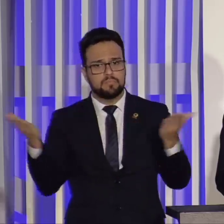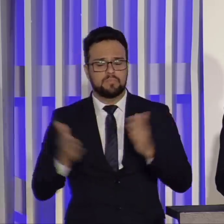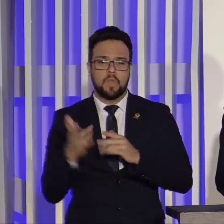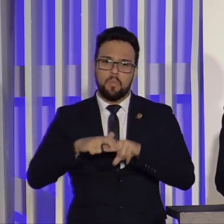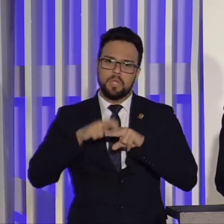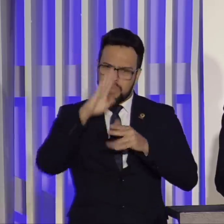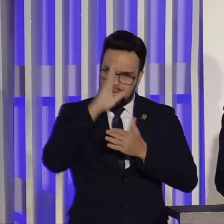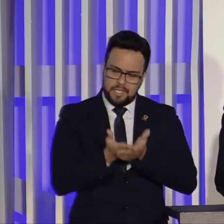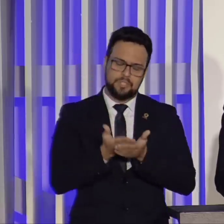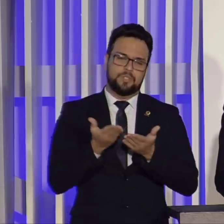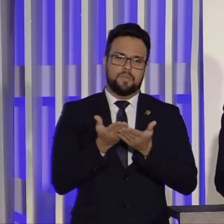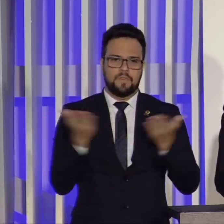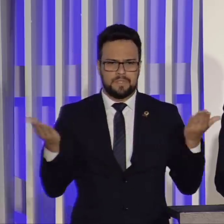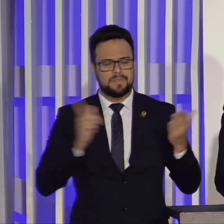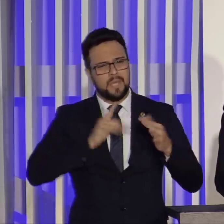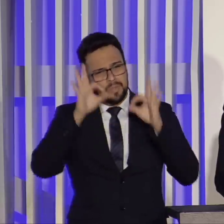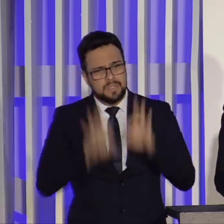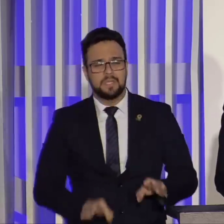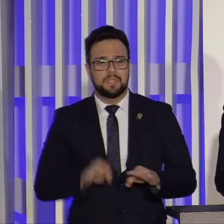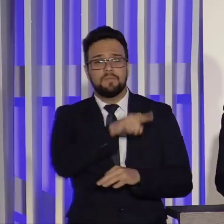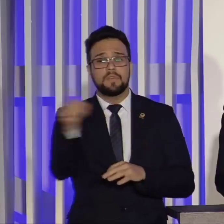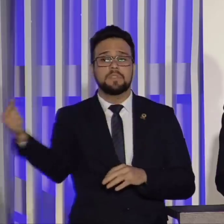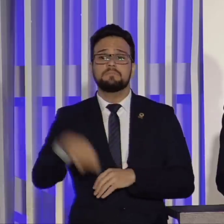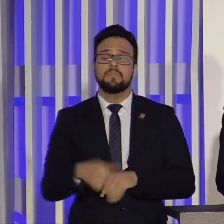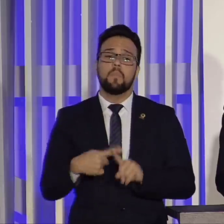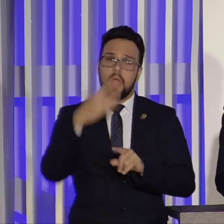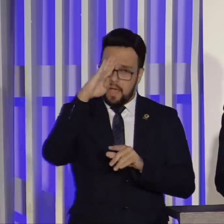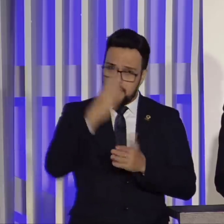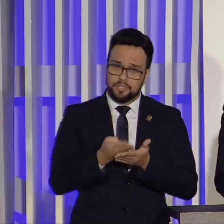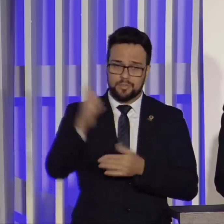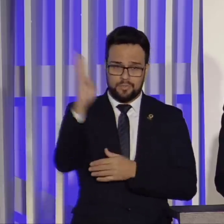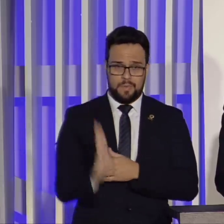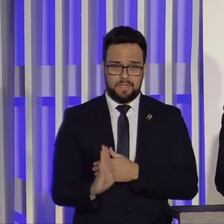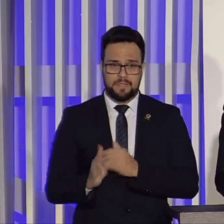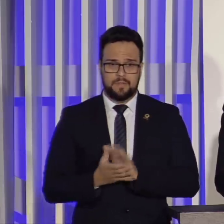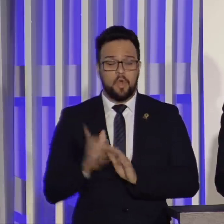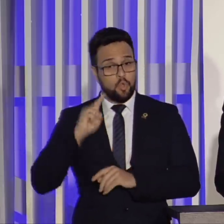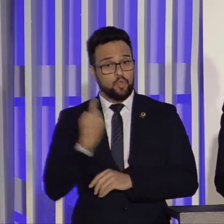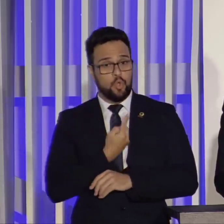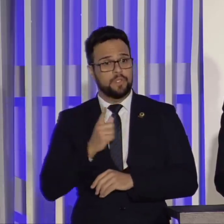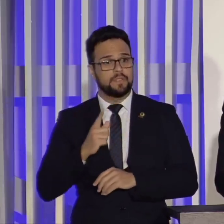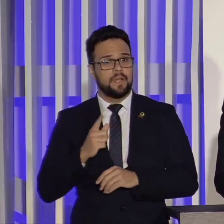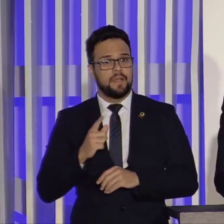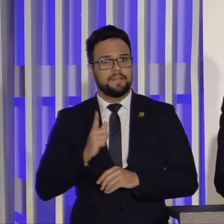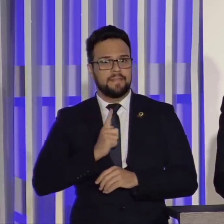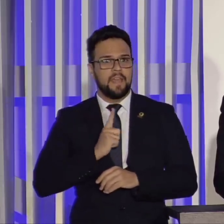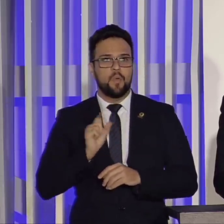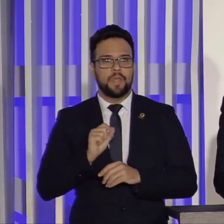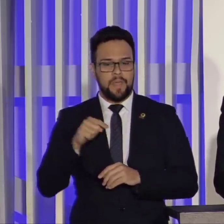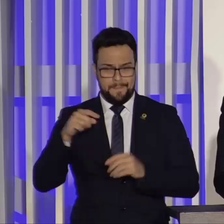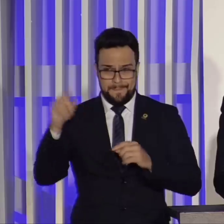Acredito em vocês, tenho certeza que vocês estão aqui porque acreditam no Brasil. Nós temos o que nenhum país do mundo tem.